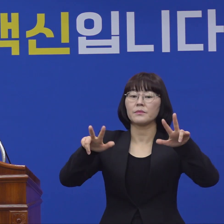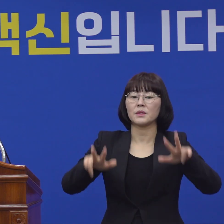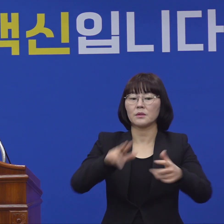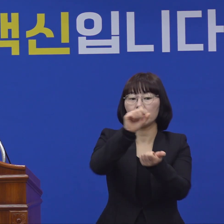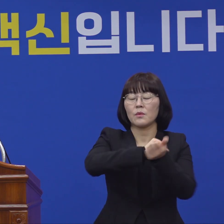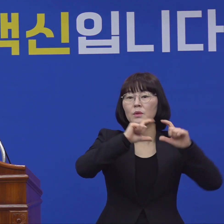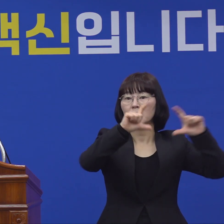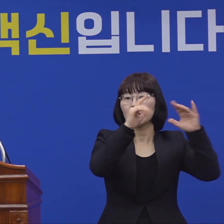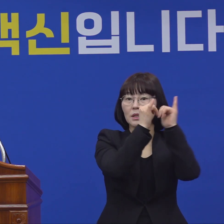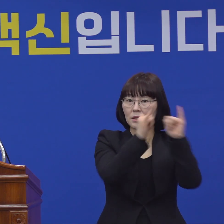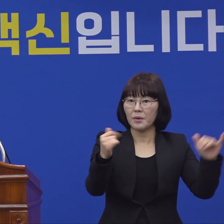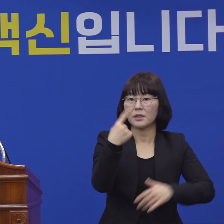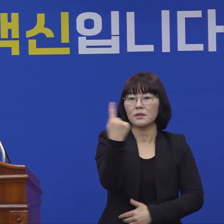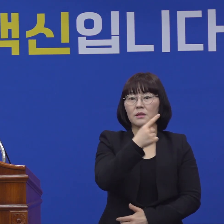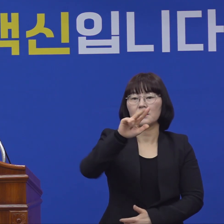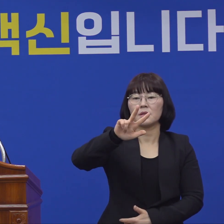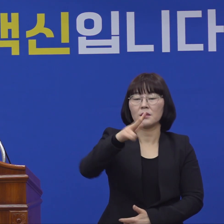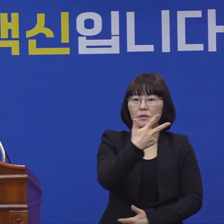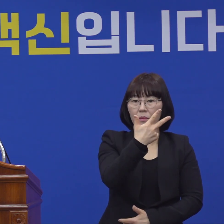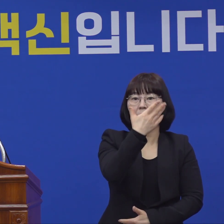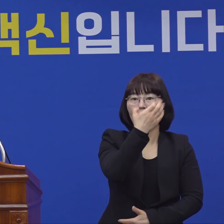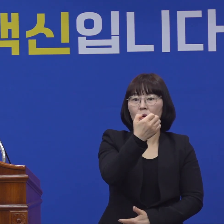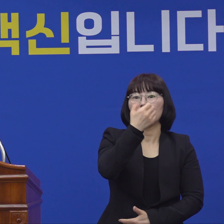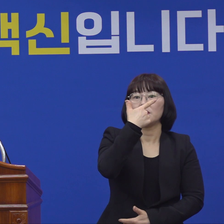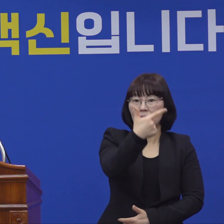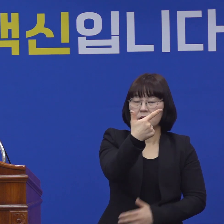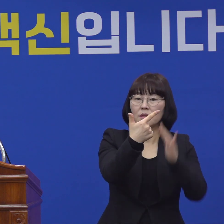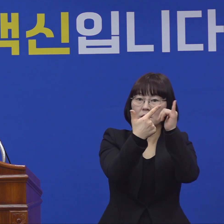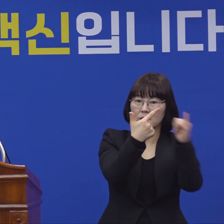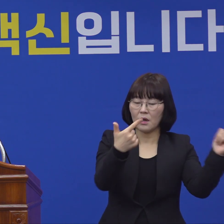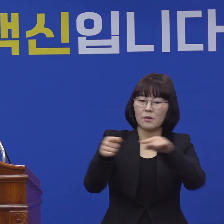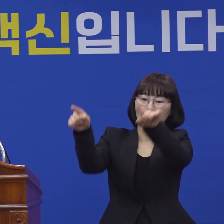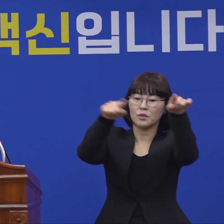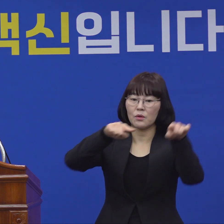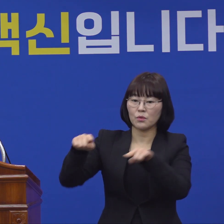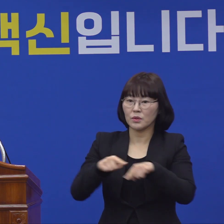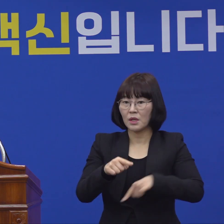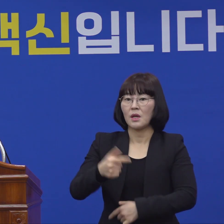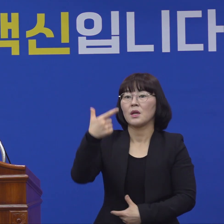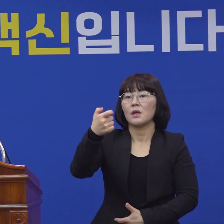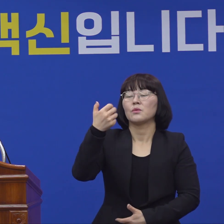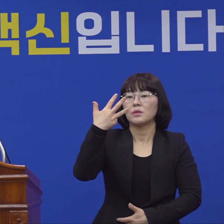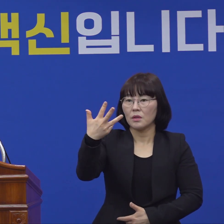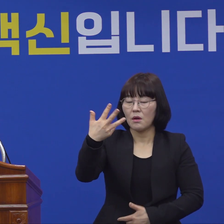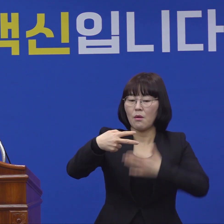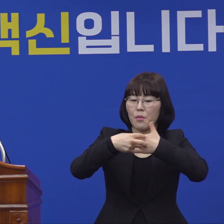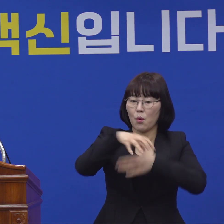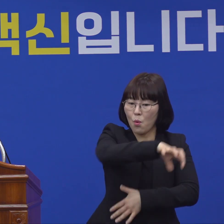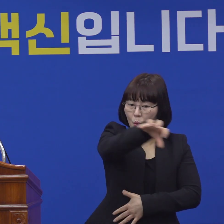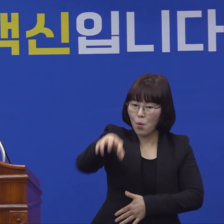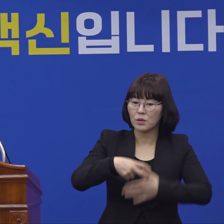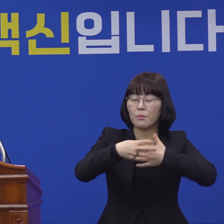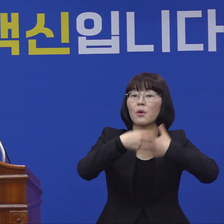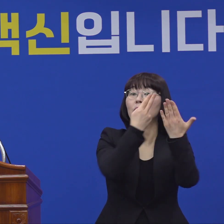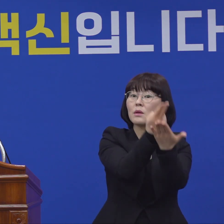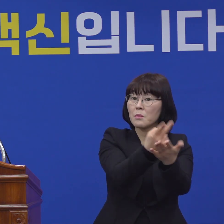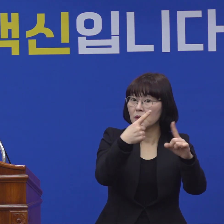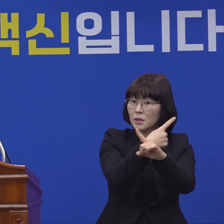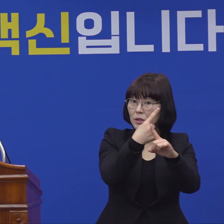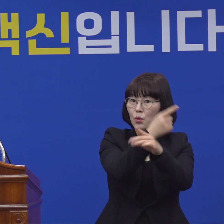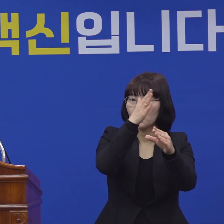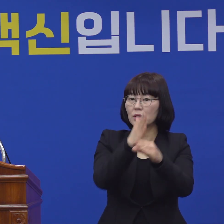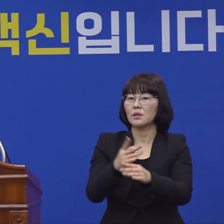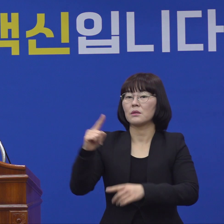확진 환자 1,796명은 전국 68개 병원에서 입원 치료 중이고 1